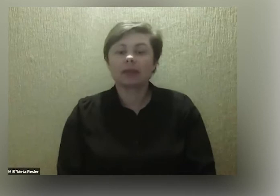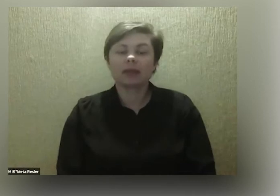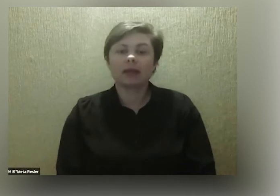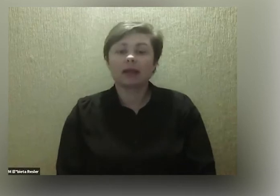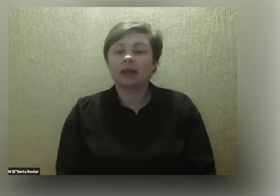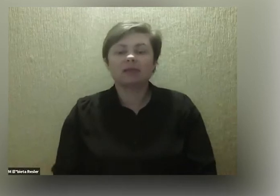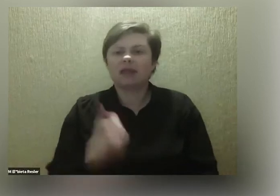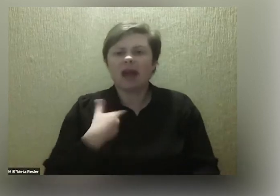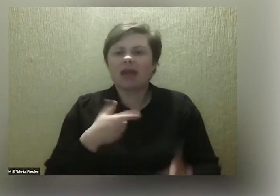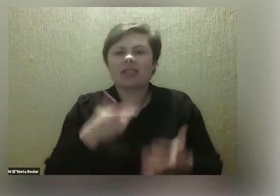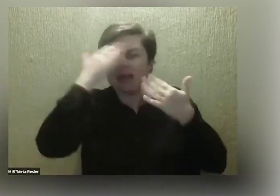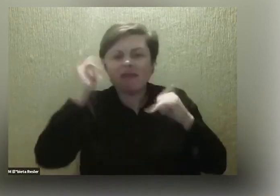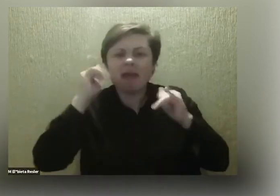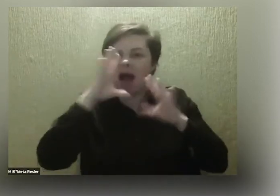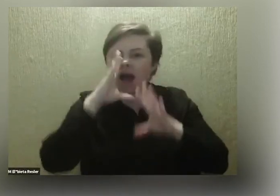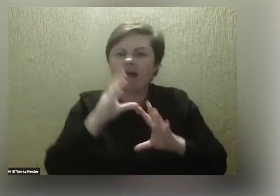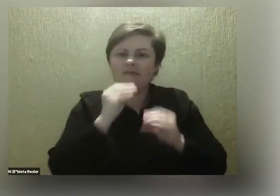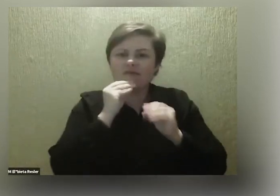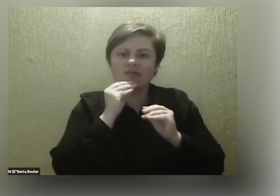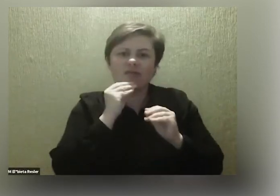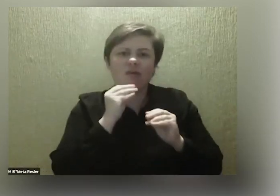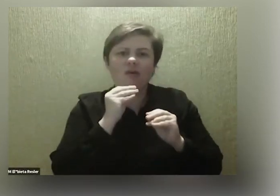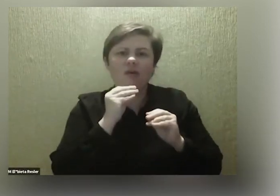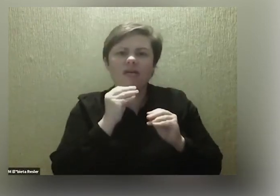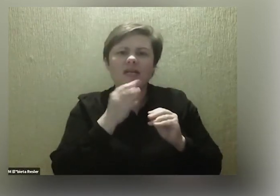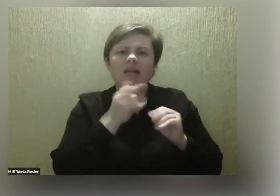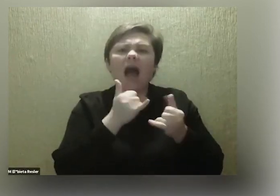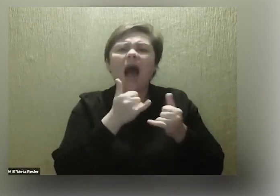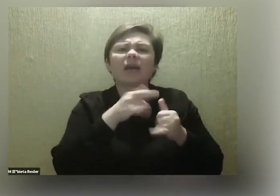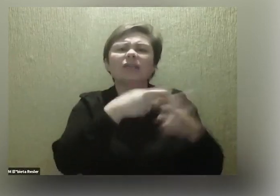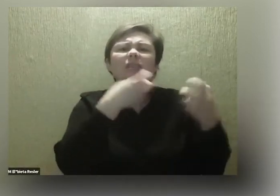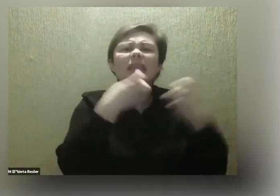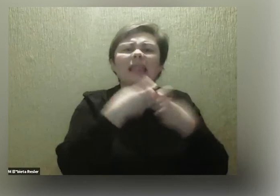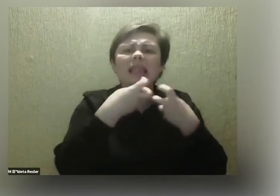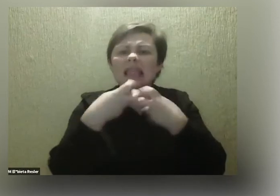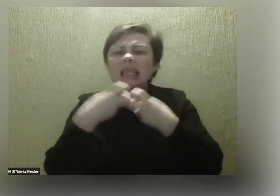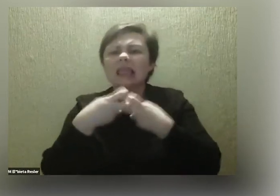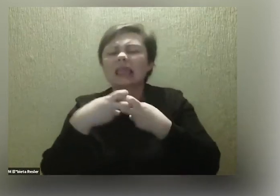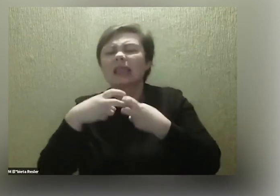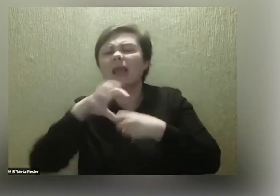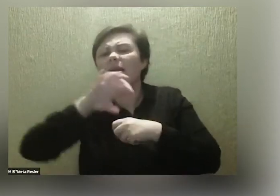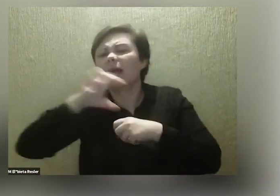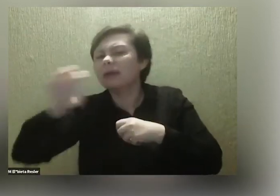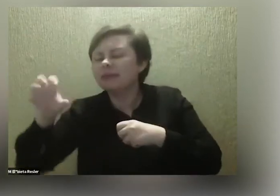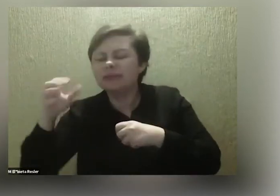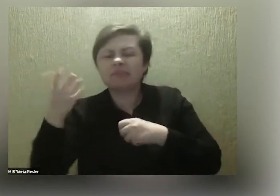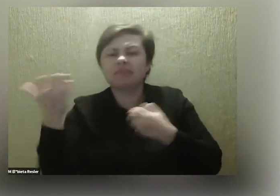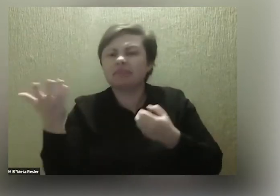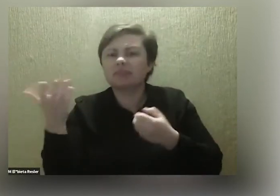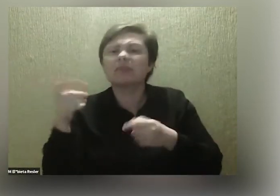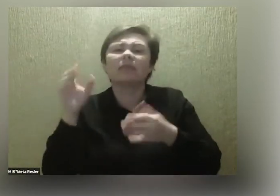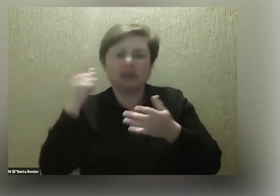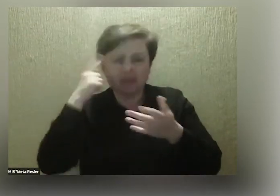nie do końca wiem, jak funkcjonują niektóre platformy do tego typu wydarzeń. Wiem, ok, na